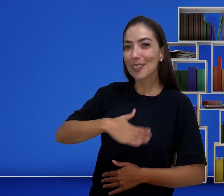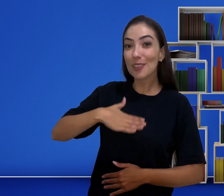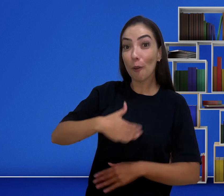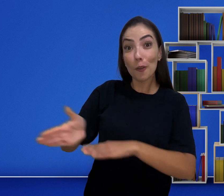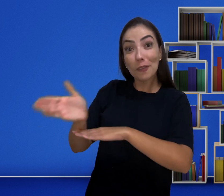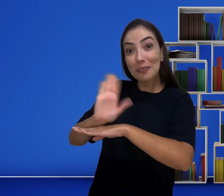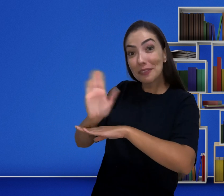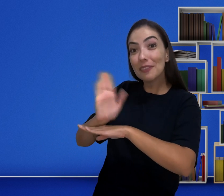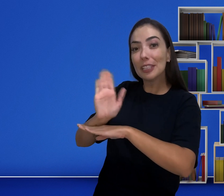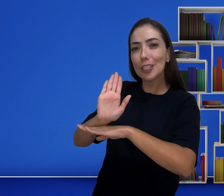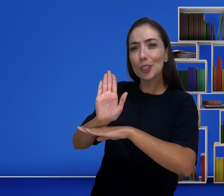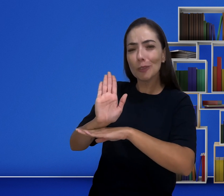Gostaram desse vídeo?